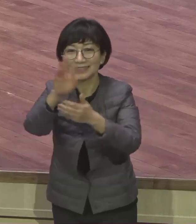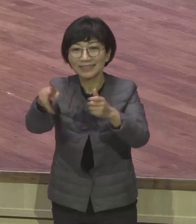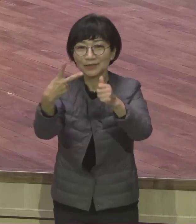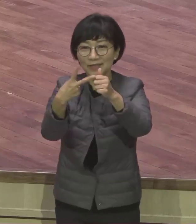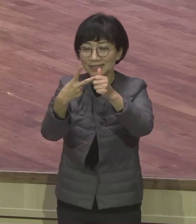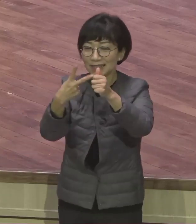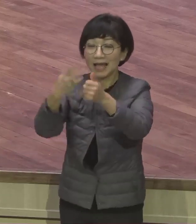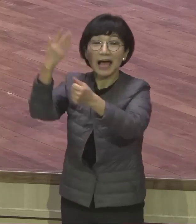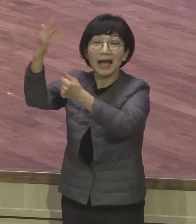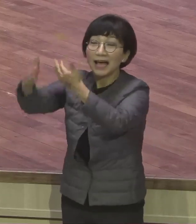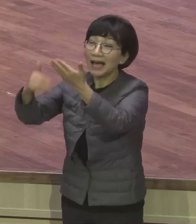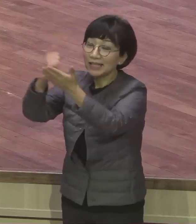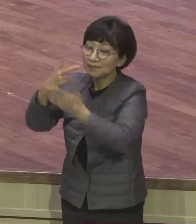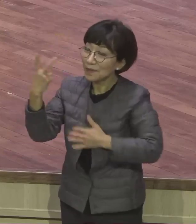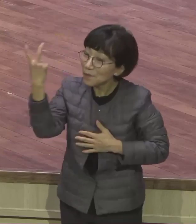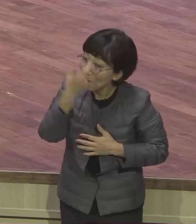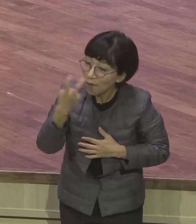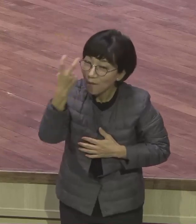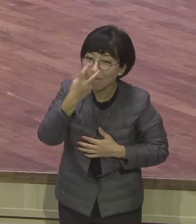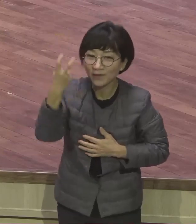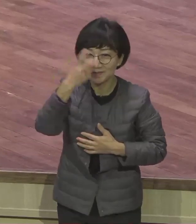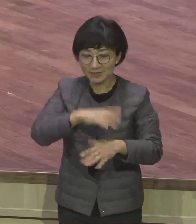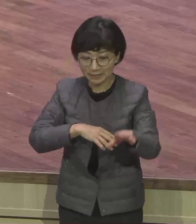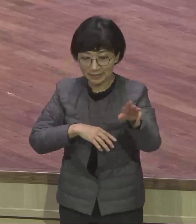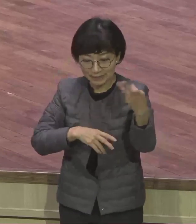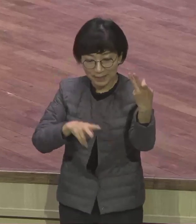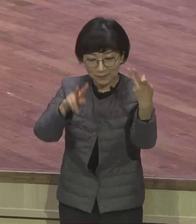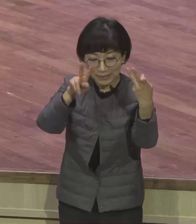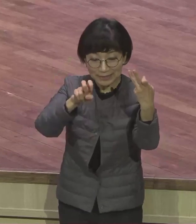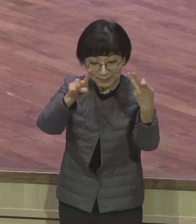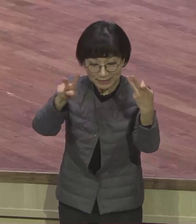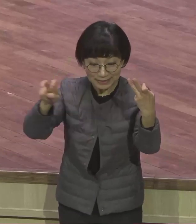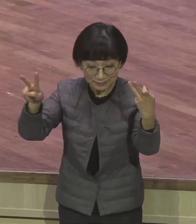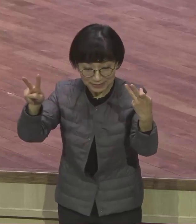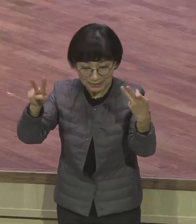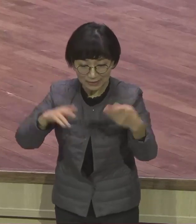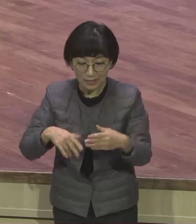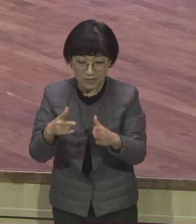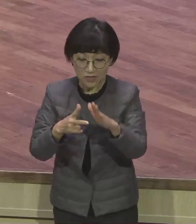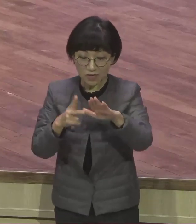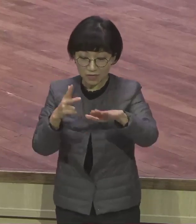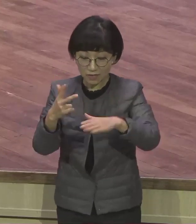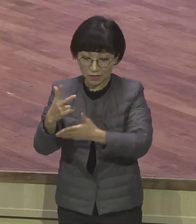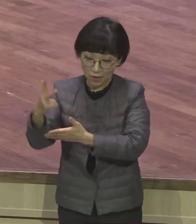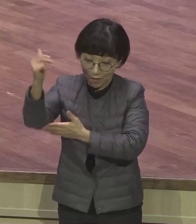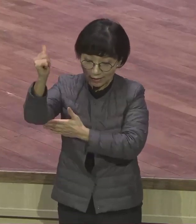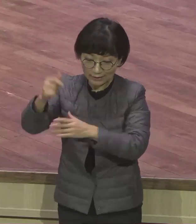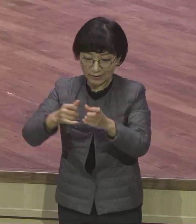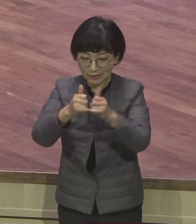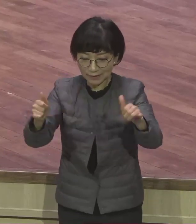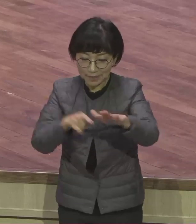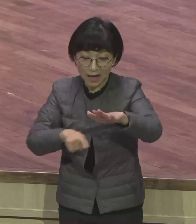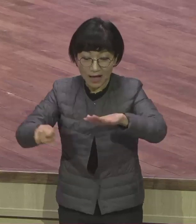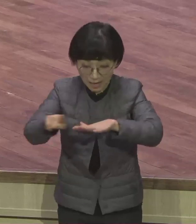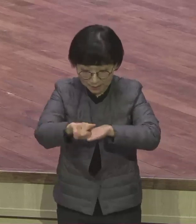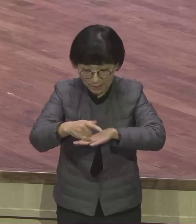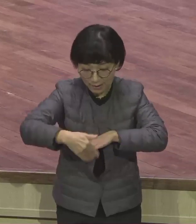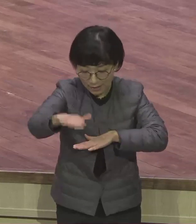21절 22절입니다 여호와께서 그들 앞서가시며 낮에는 구름기동으로 그들의 길을 인도하시고